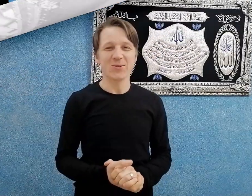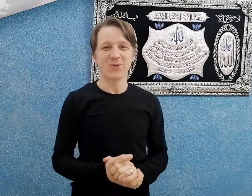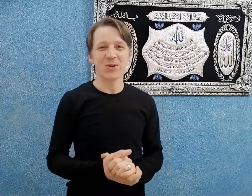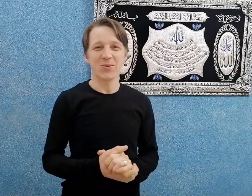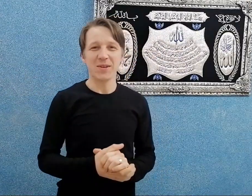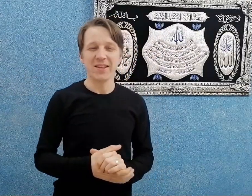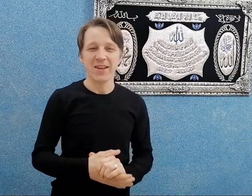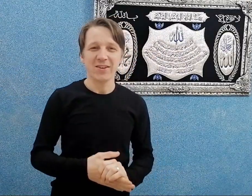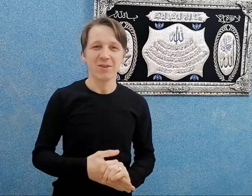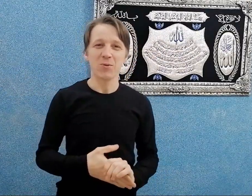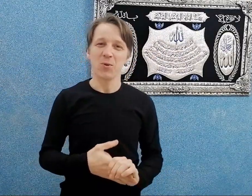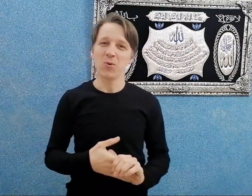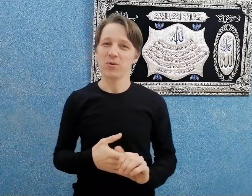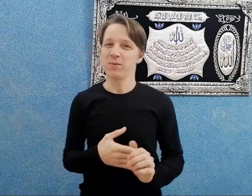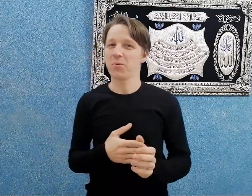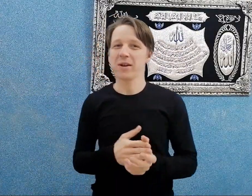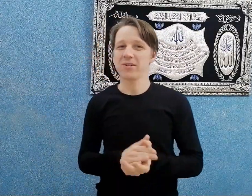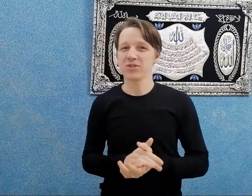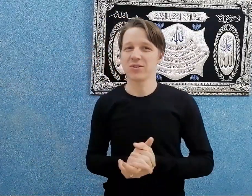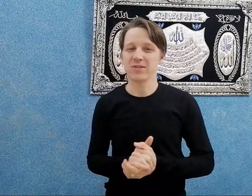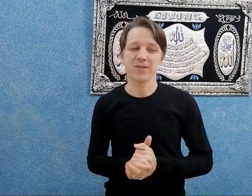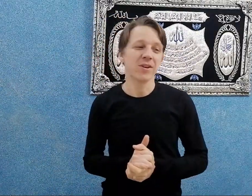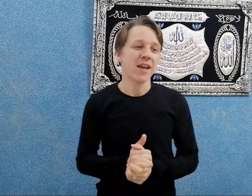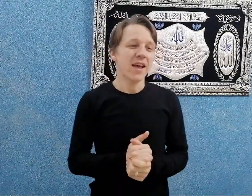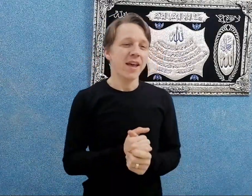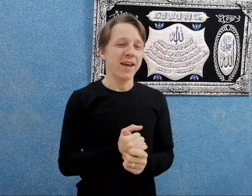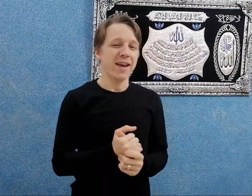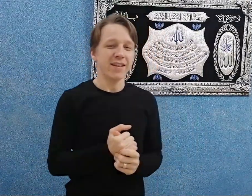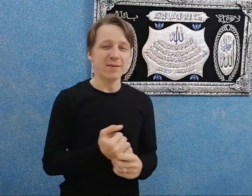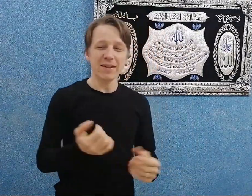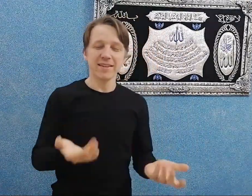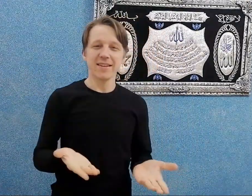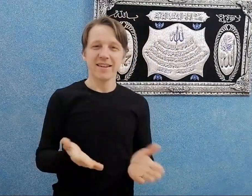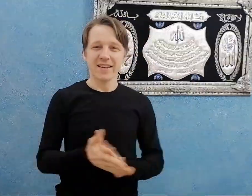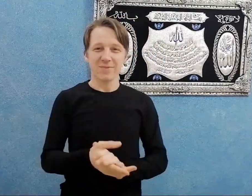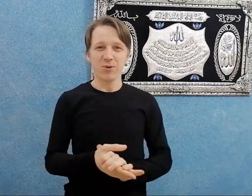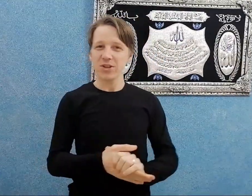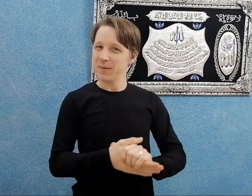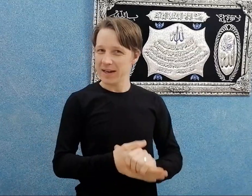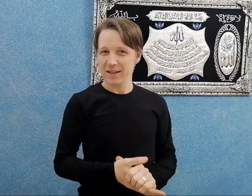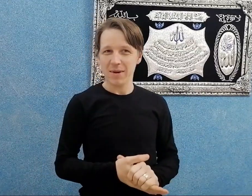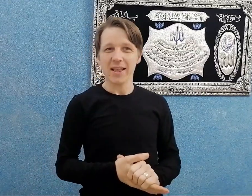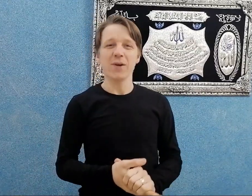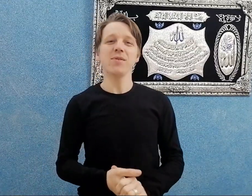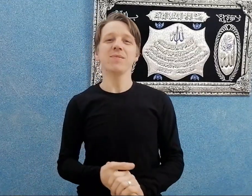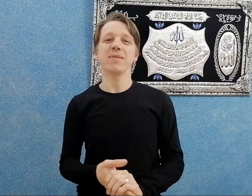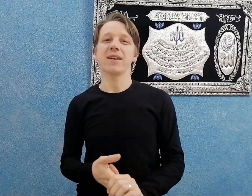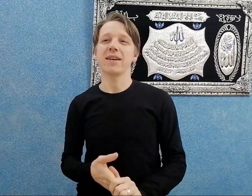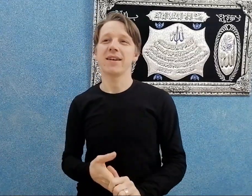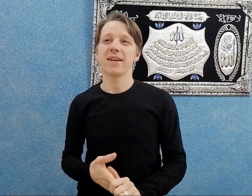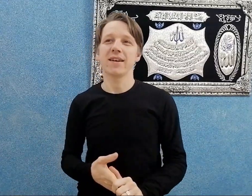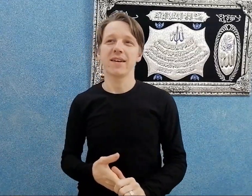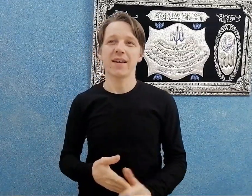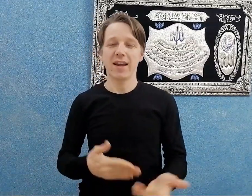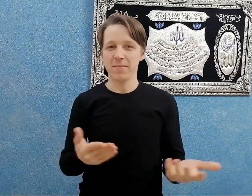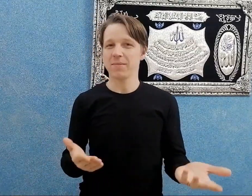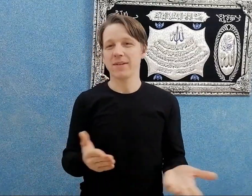يا رب كلكم تبقوا خير ان شاء الله. اه طبعا اه مقدمة كانت بينا قوي. اه كلام